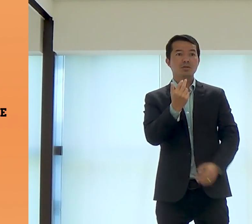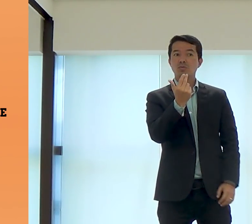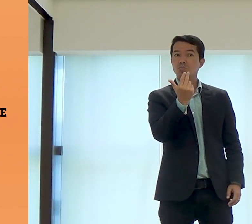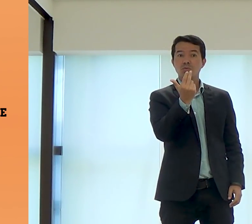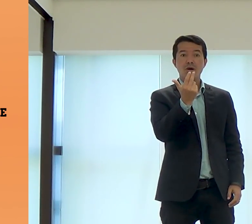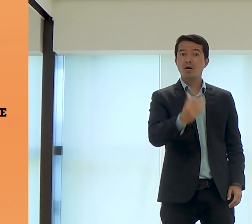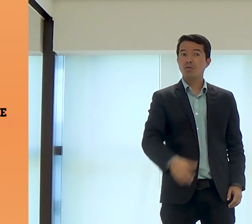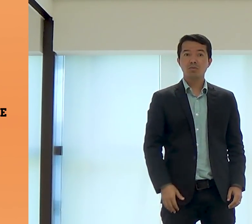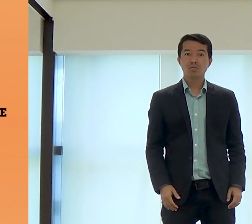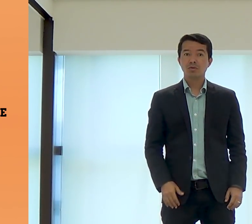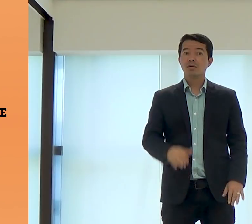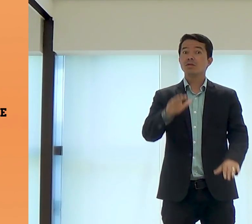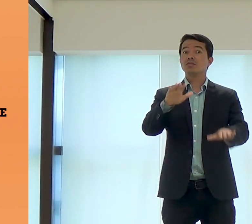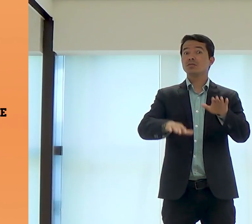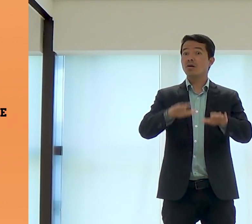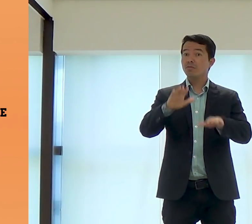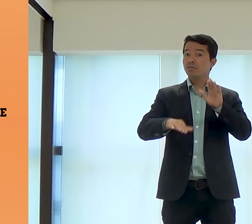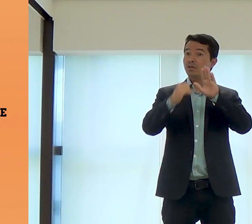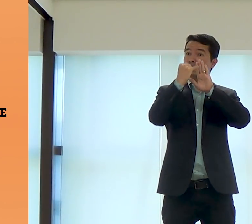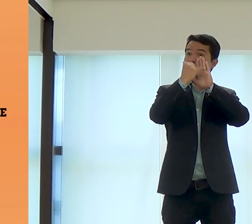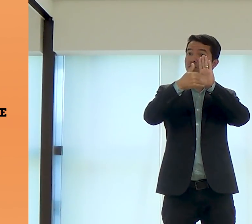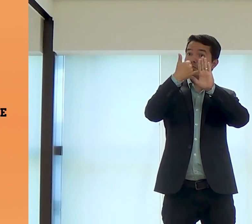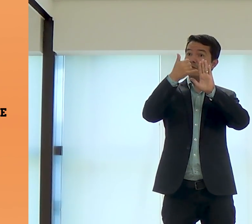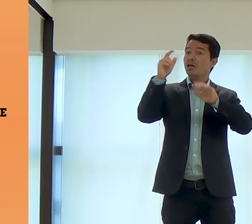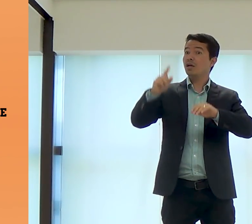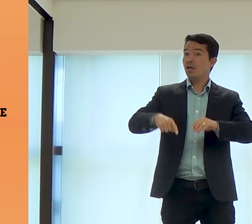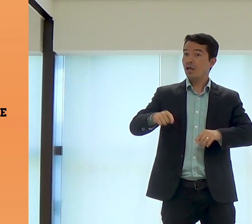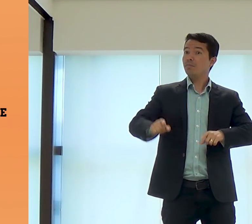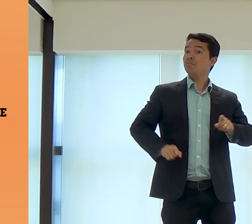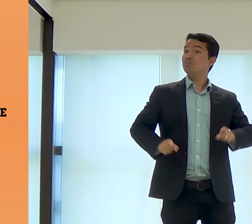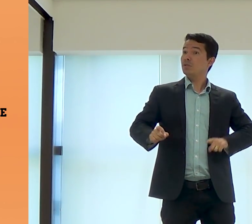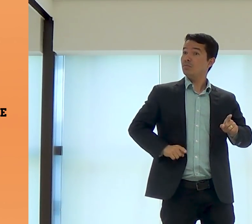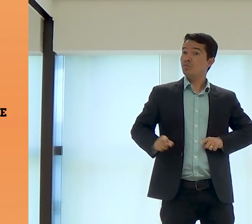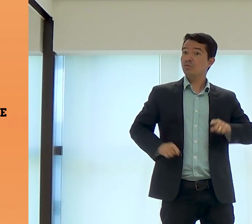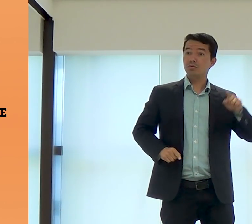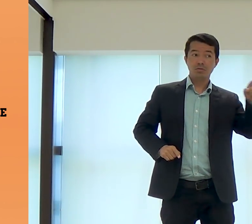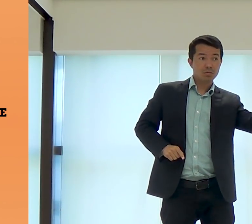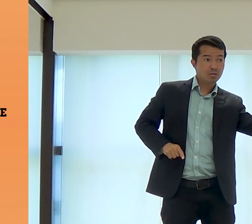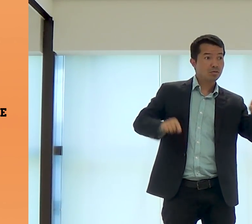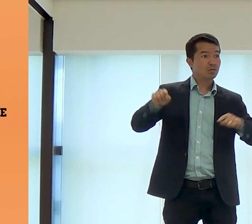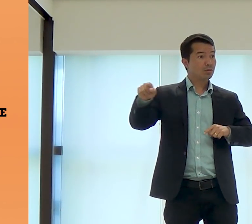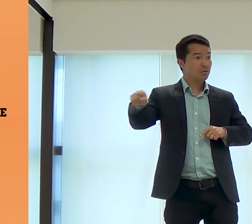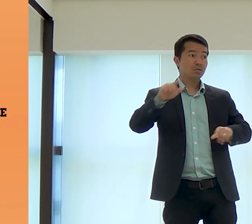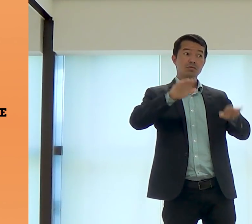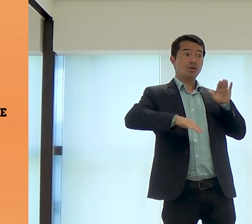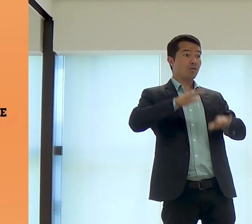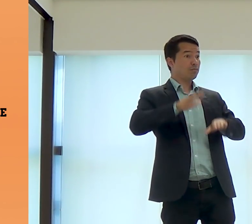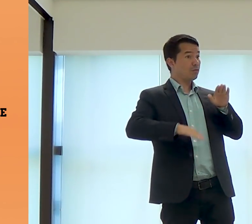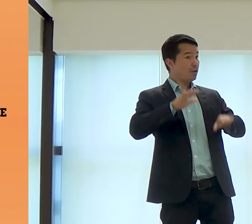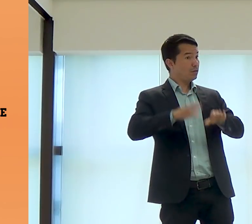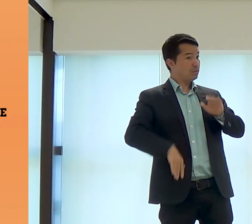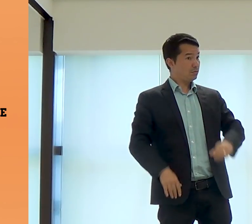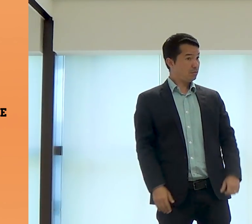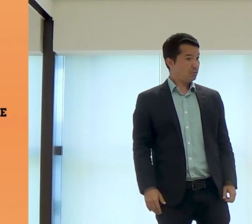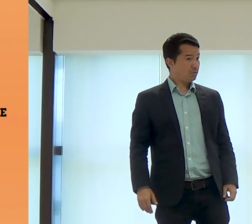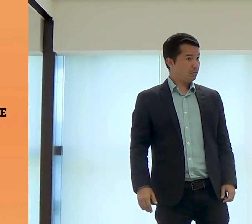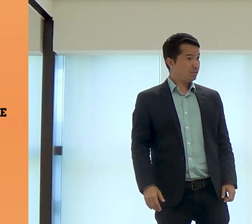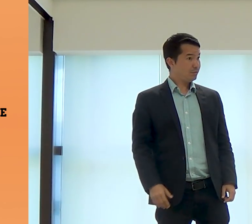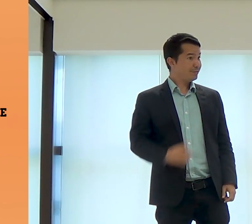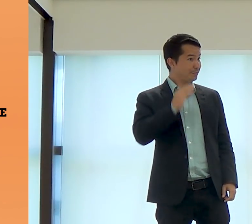ambos era um... tinha um parentesco. José era primo, talvez seria primo de